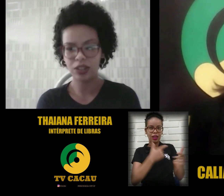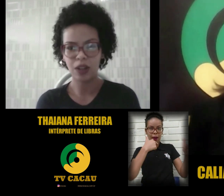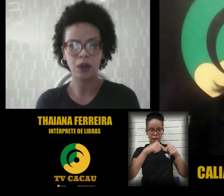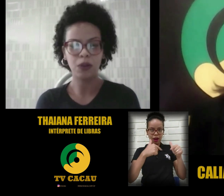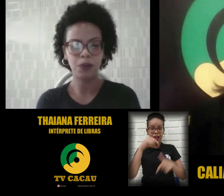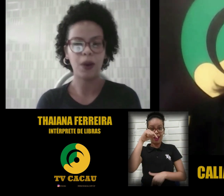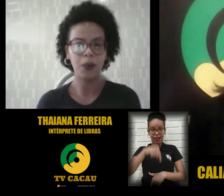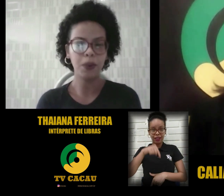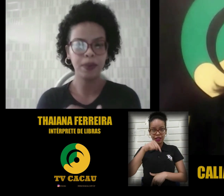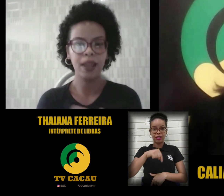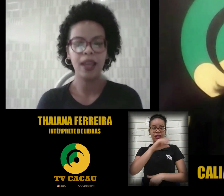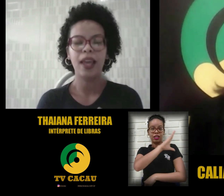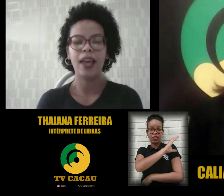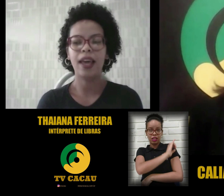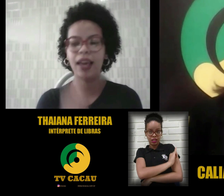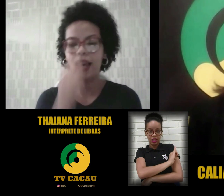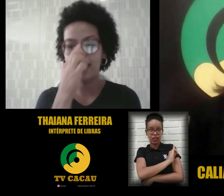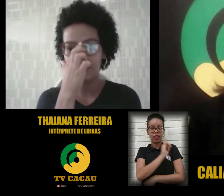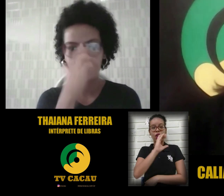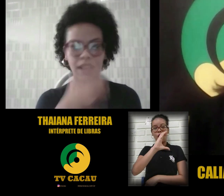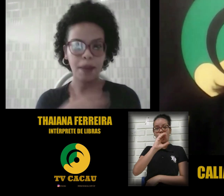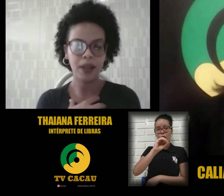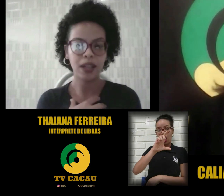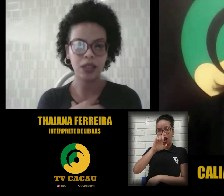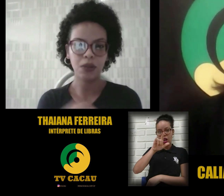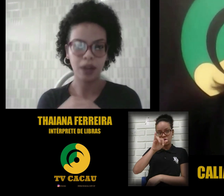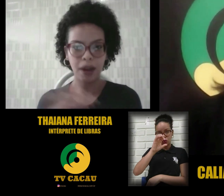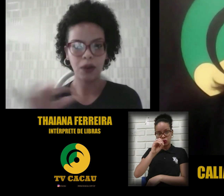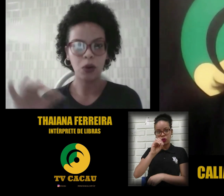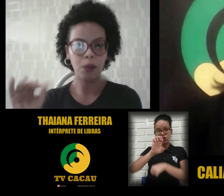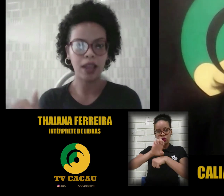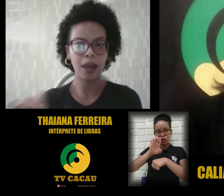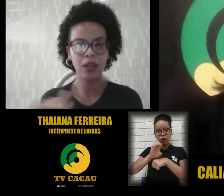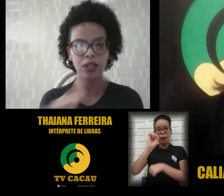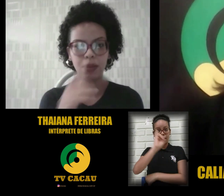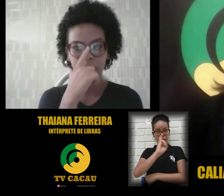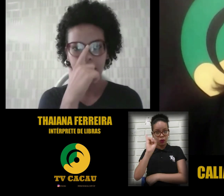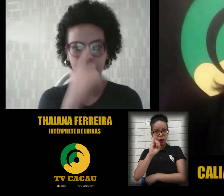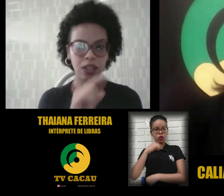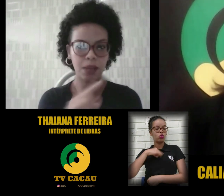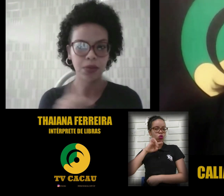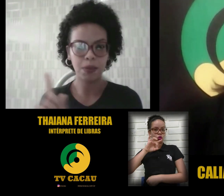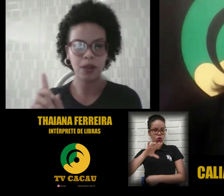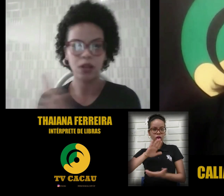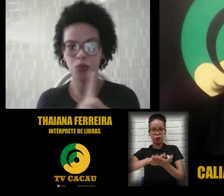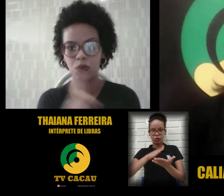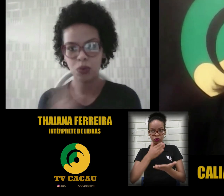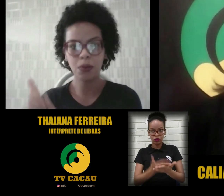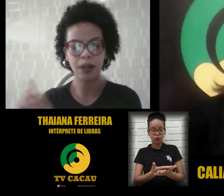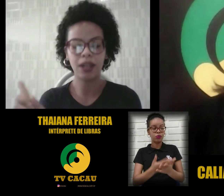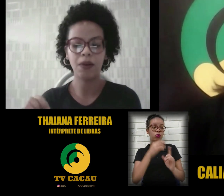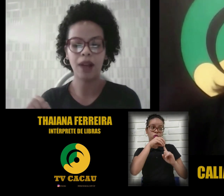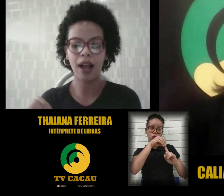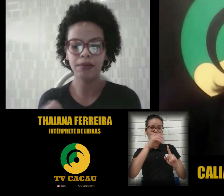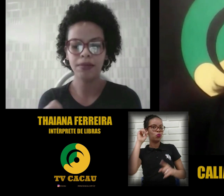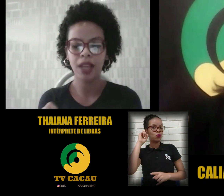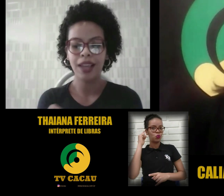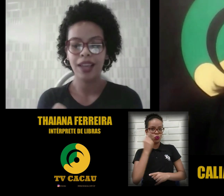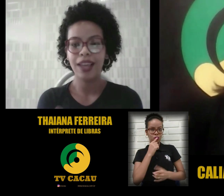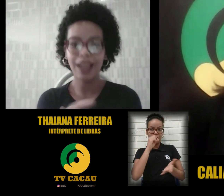Estadual de Piauú, apenas eu trabalho como intérprete, porque só temos apenas um surdo matriculado. E